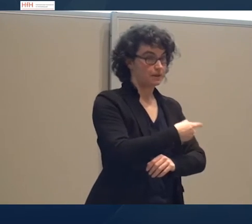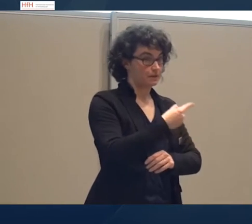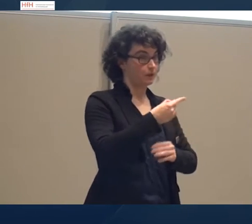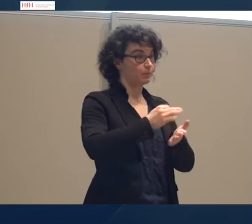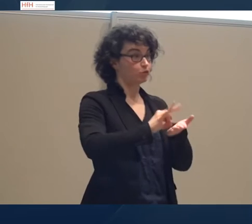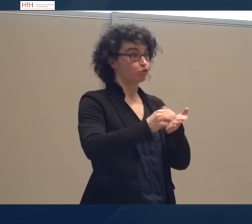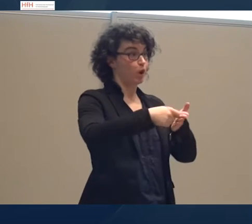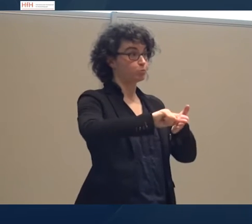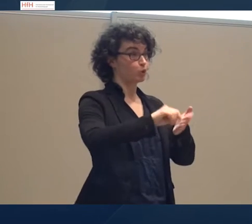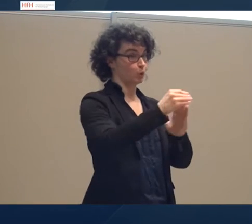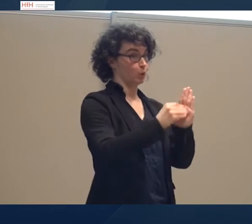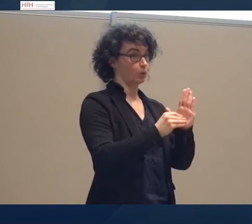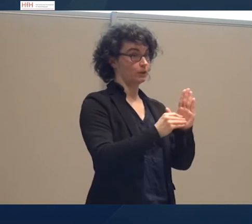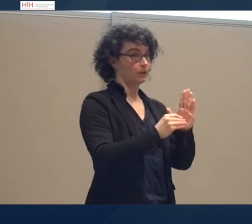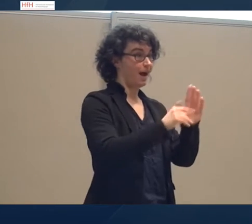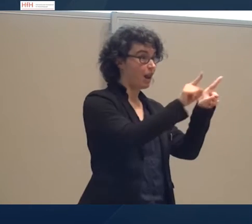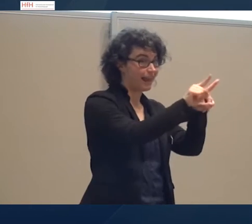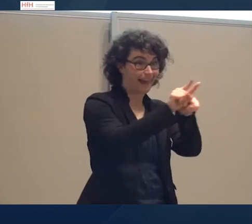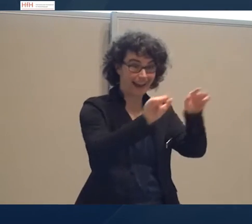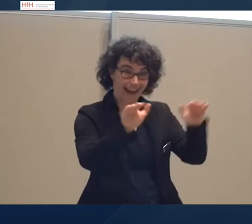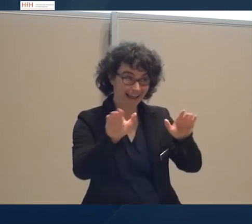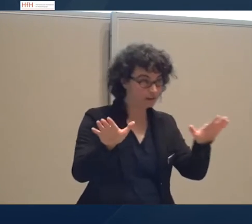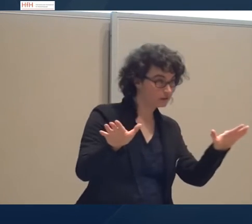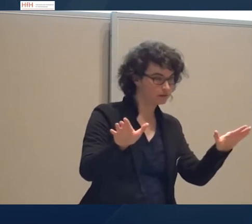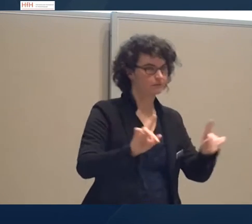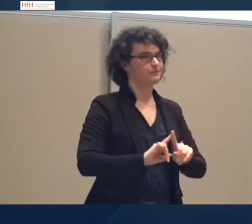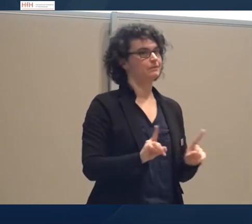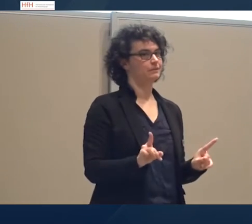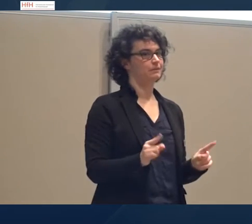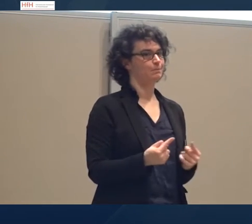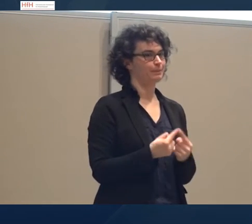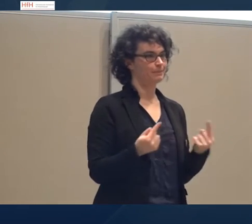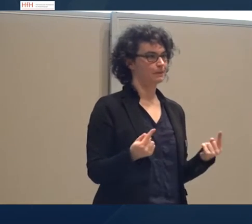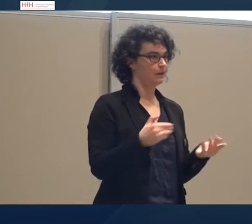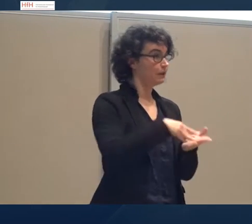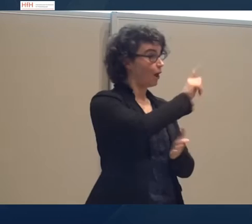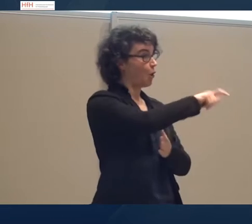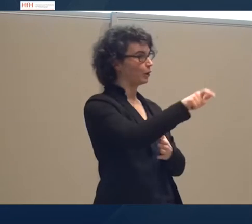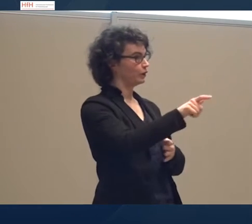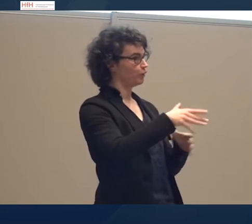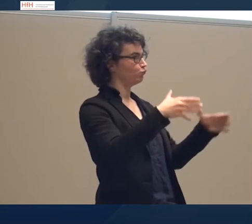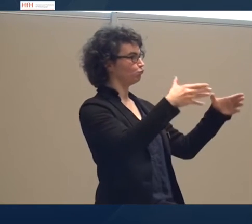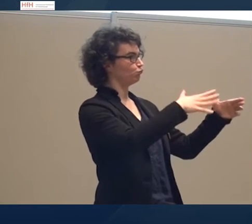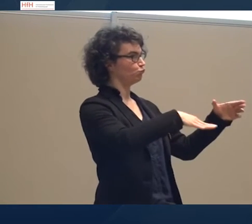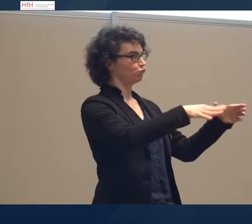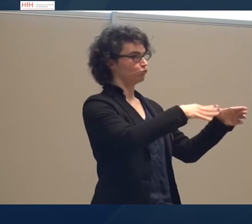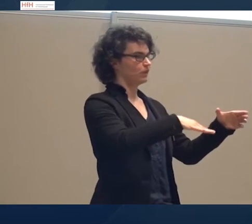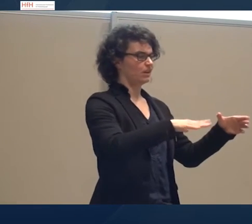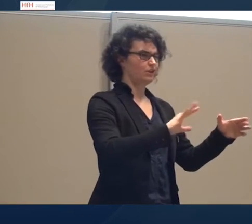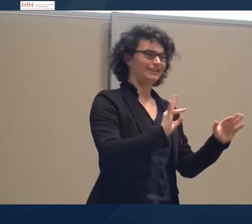haben nicht alle Personen gleich viel. Also, es gibt Personen, die können nicht so gut Berichte